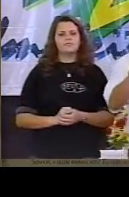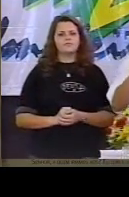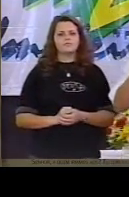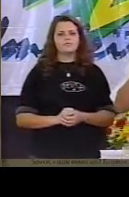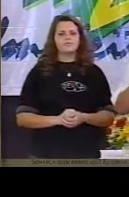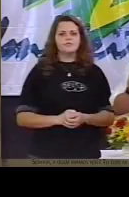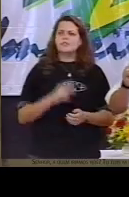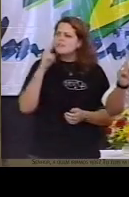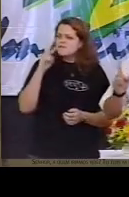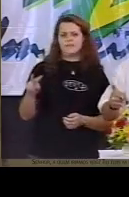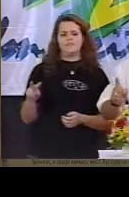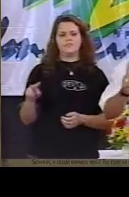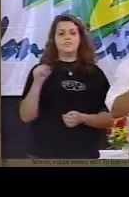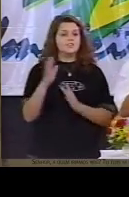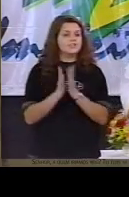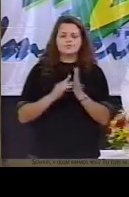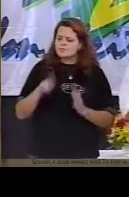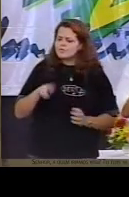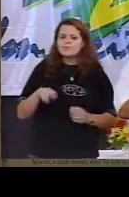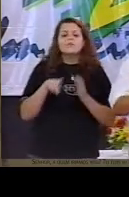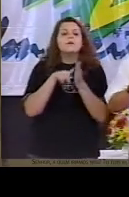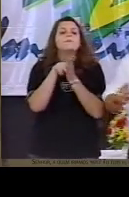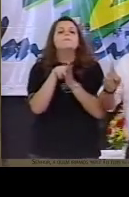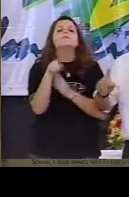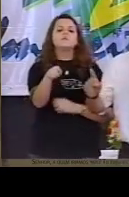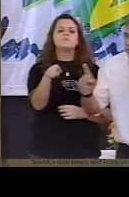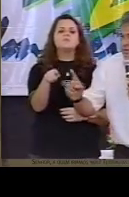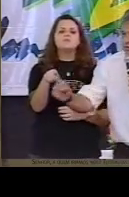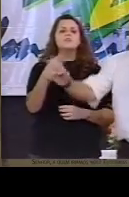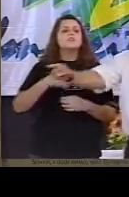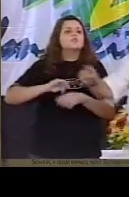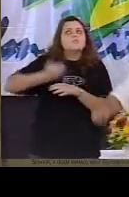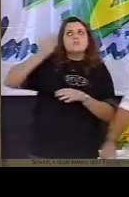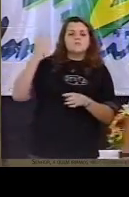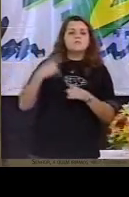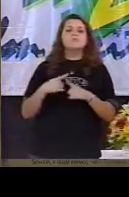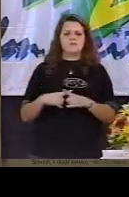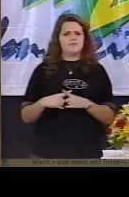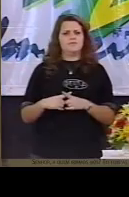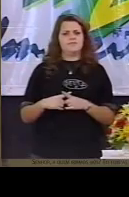observe que nunca Jesus pergunta nada sobre o passado da pessoa, porquê?